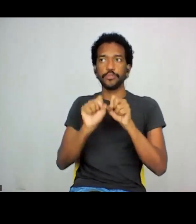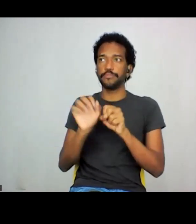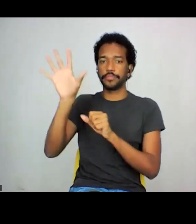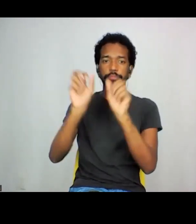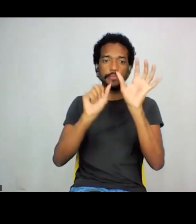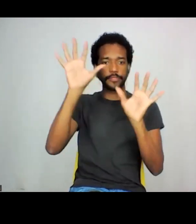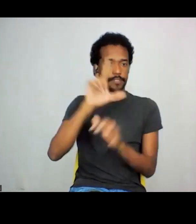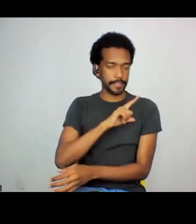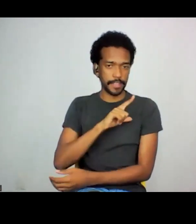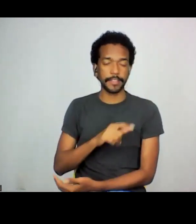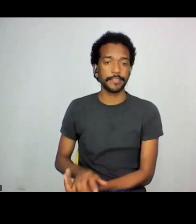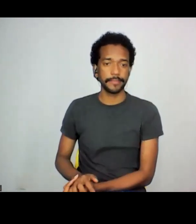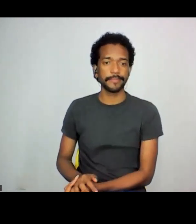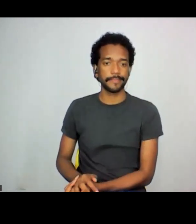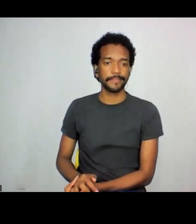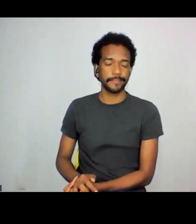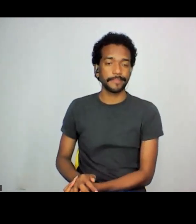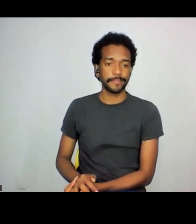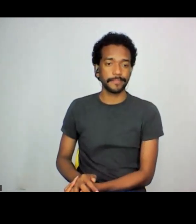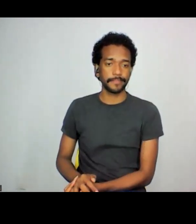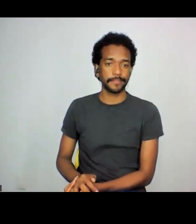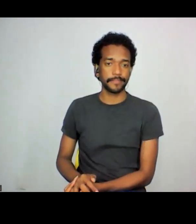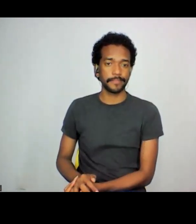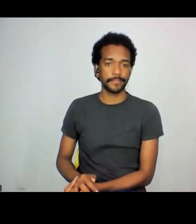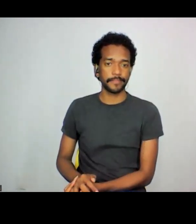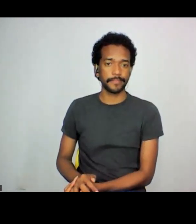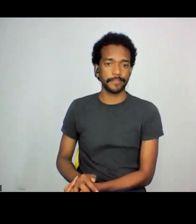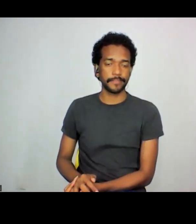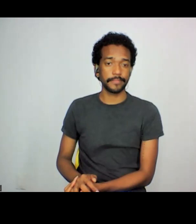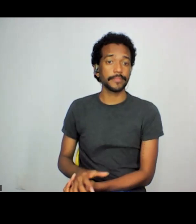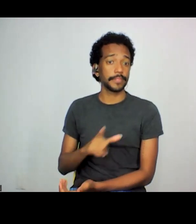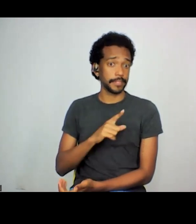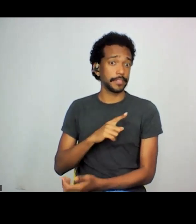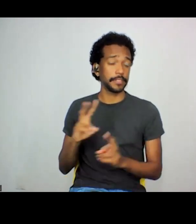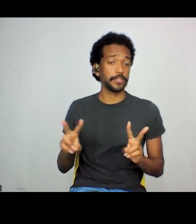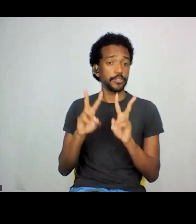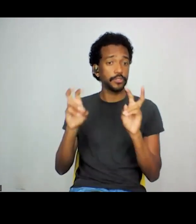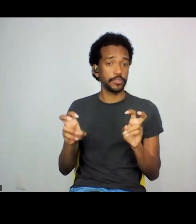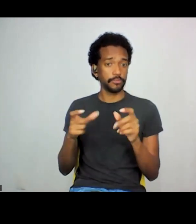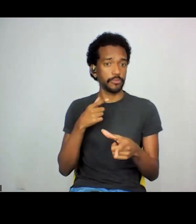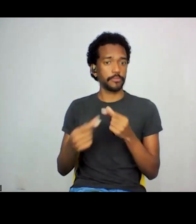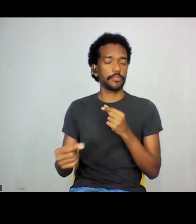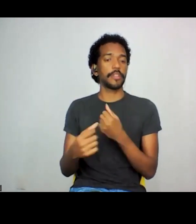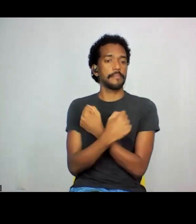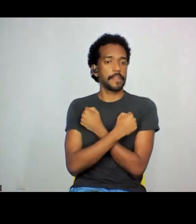tem um pouco essa, né, a colônia japonesa abraçar essa arte, estudar, ir para o